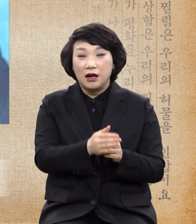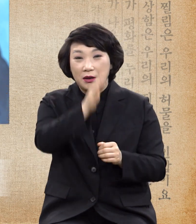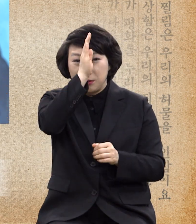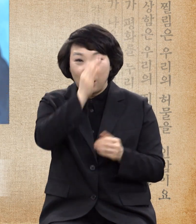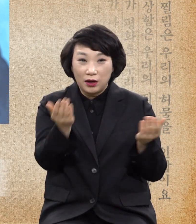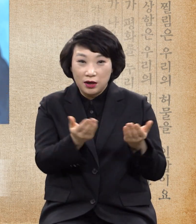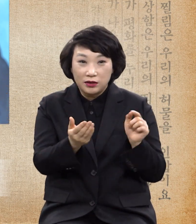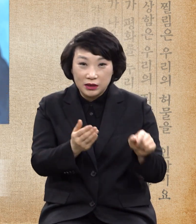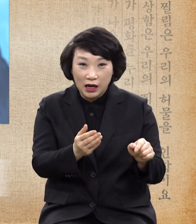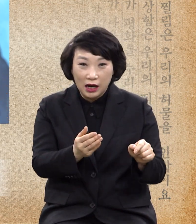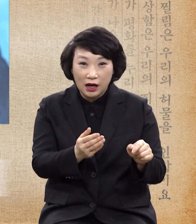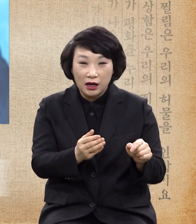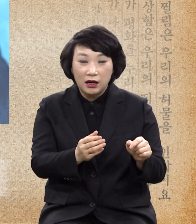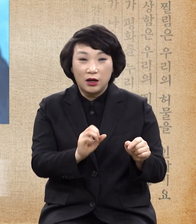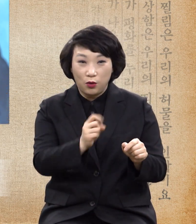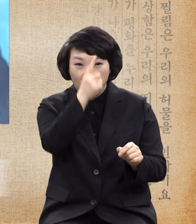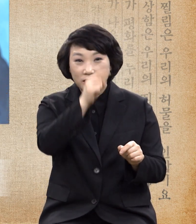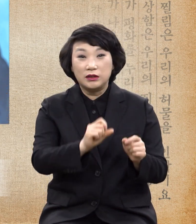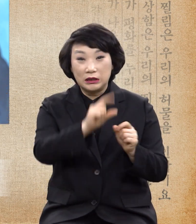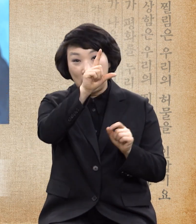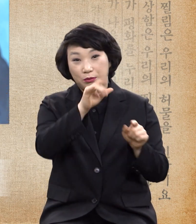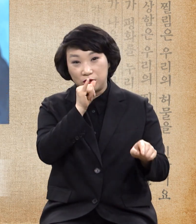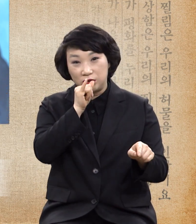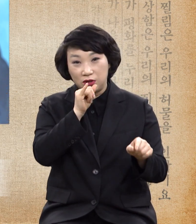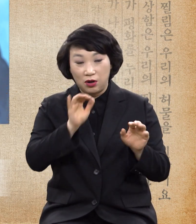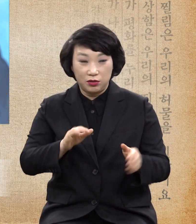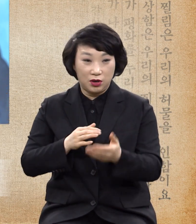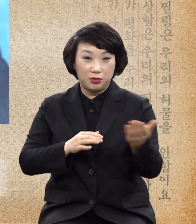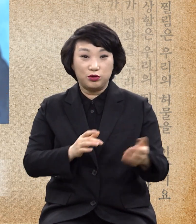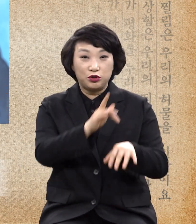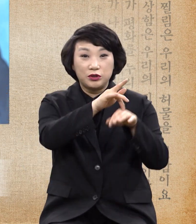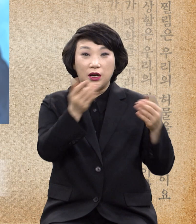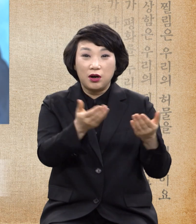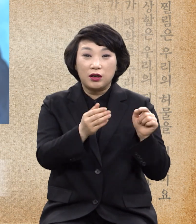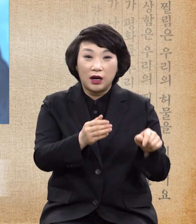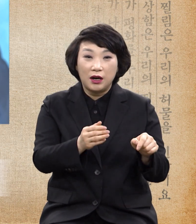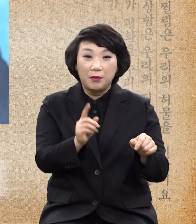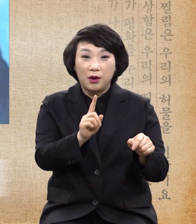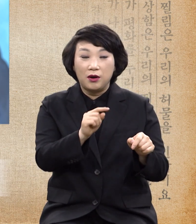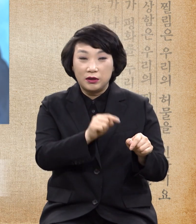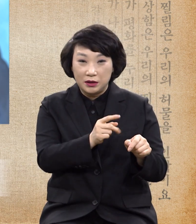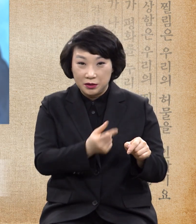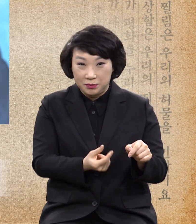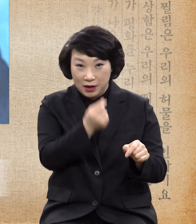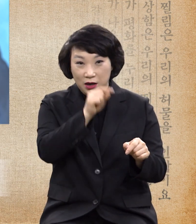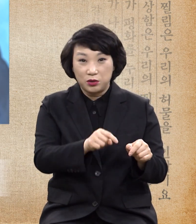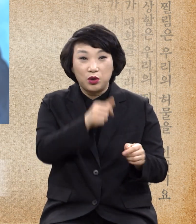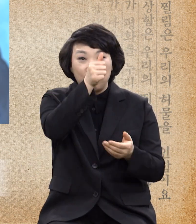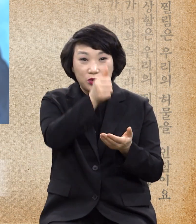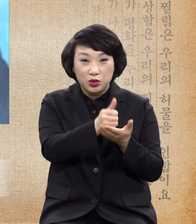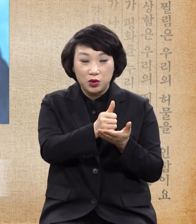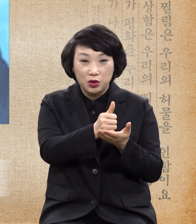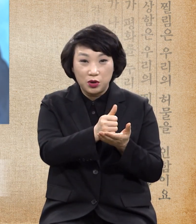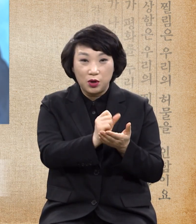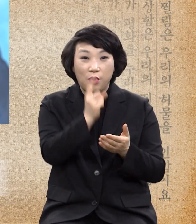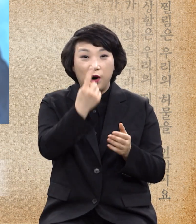역사에서 거의 오는데 귀신 역사는 바로 죄사는 곳에서 들어오고